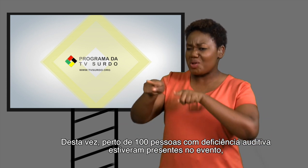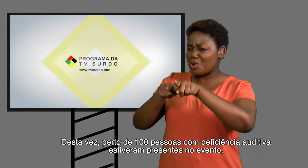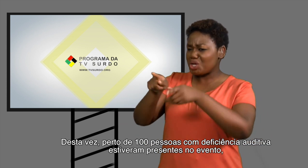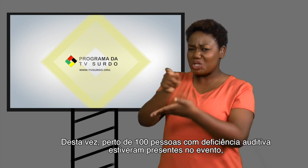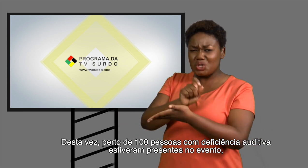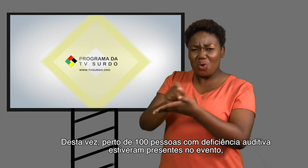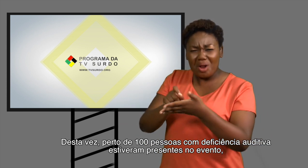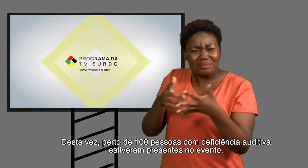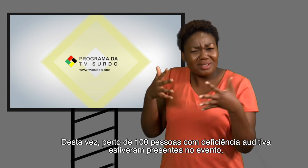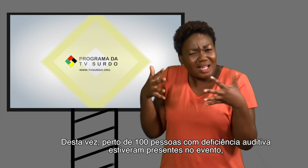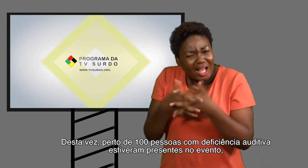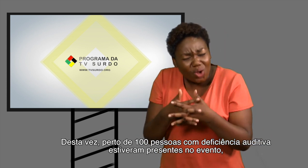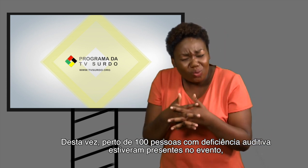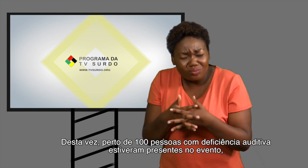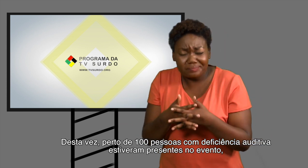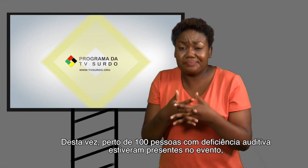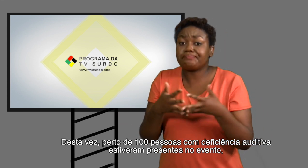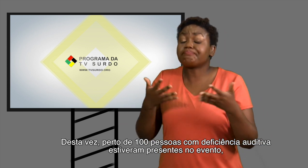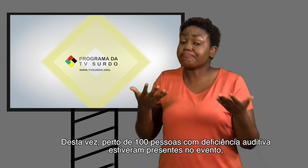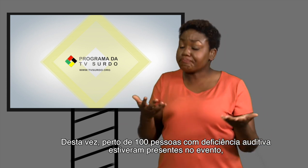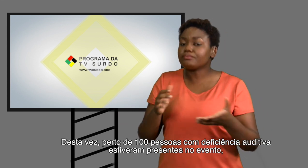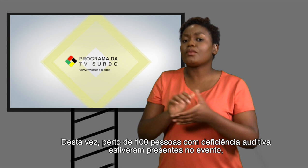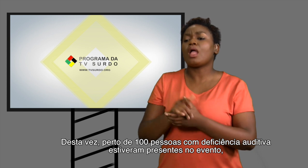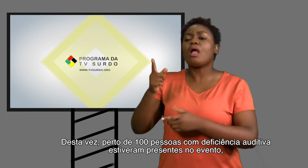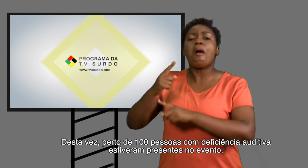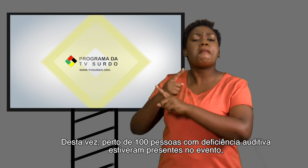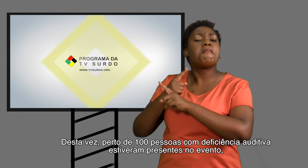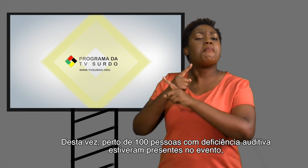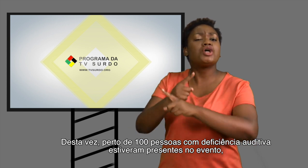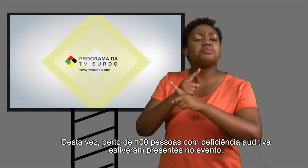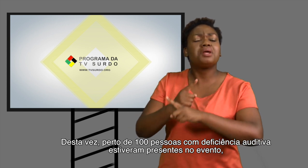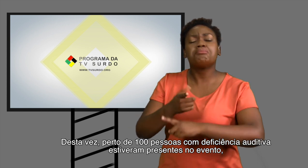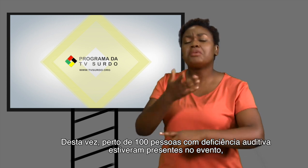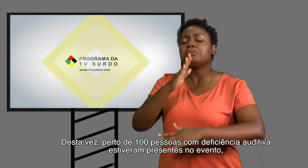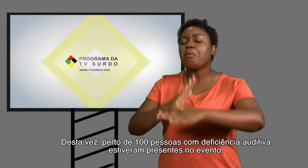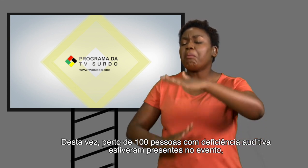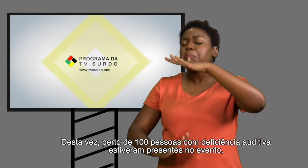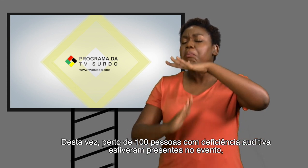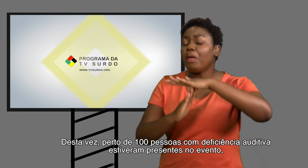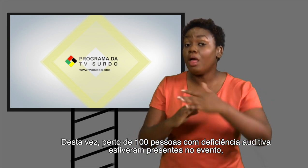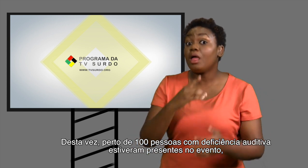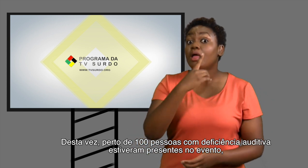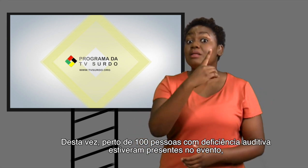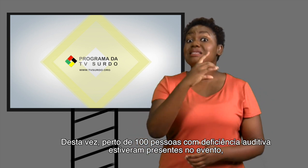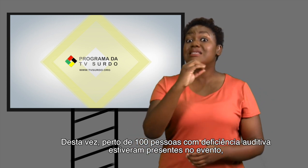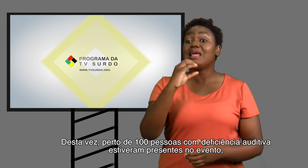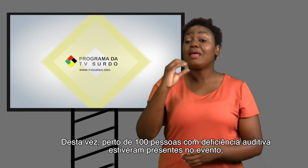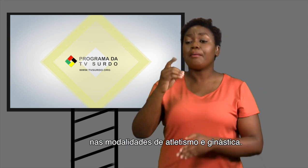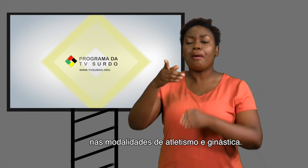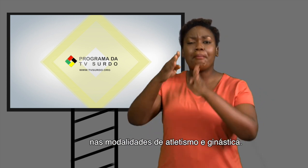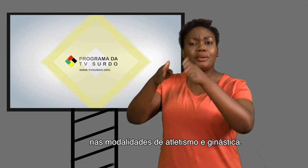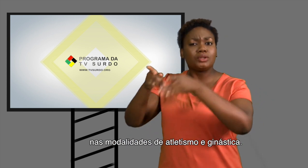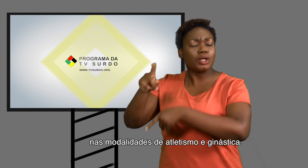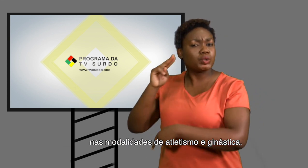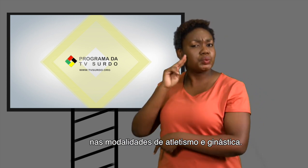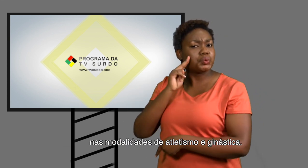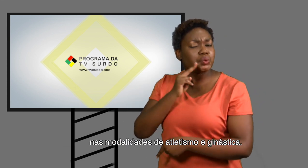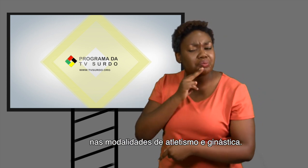Desta vez, perto de 100 pessoas com deficiência auditiva estiveram presentes no evento, nas modalidades de